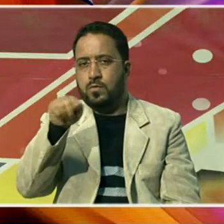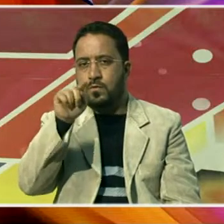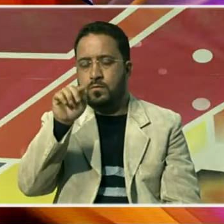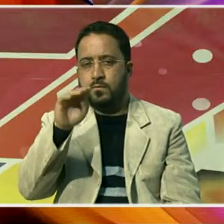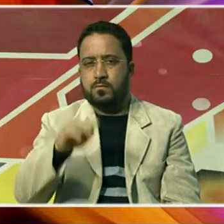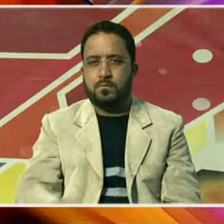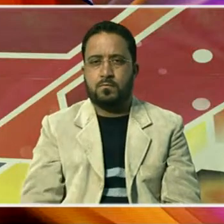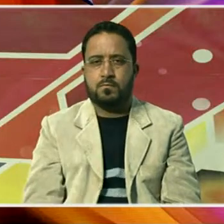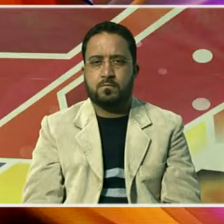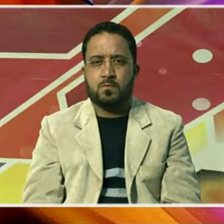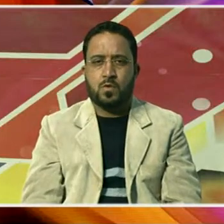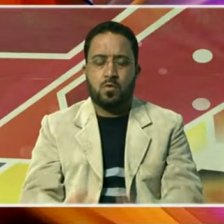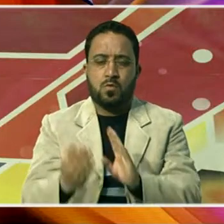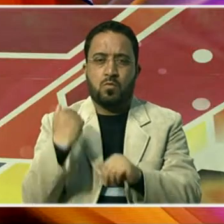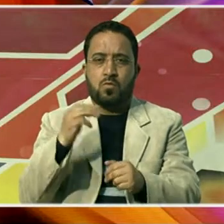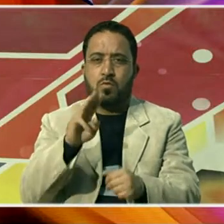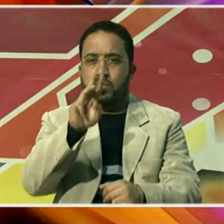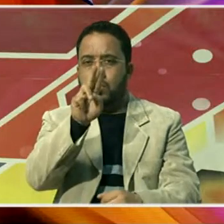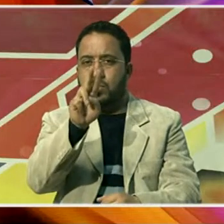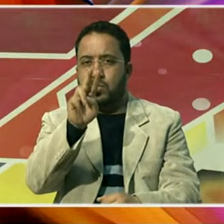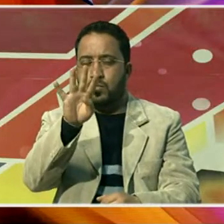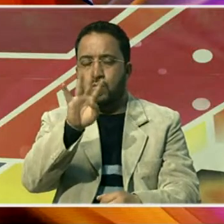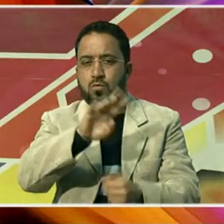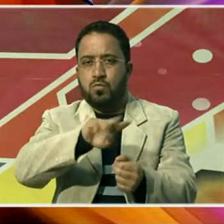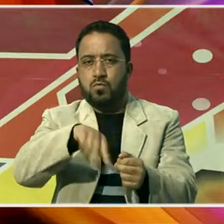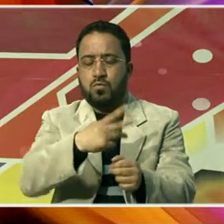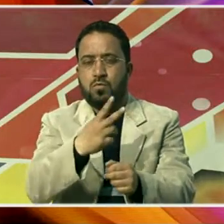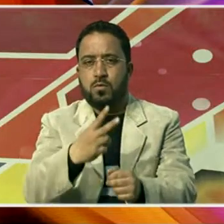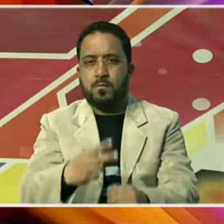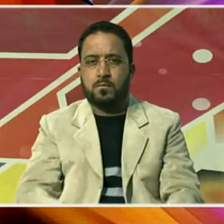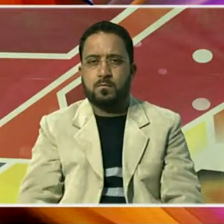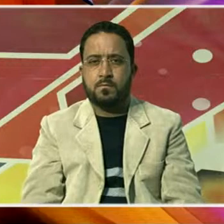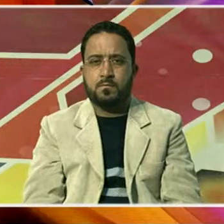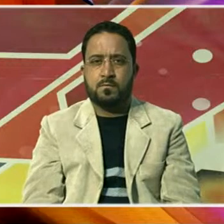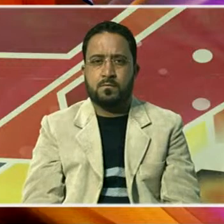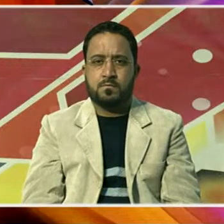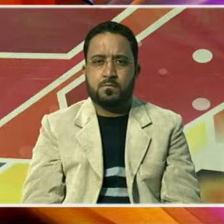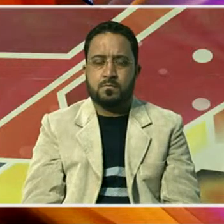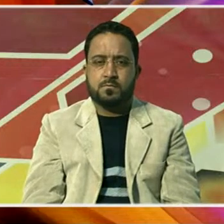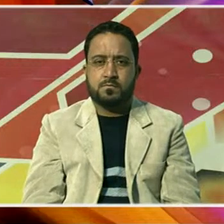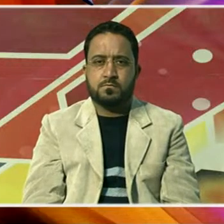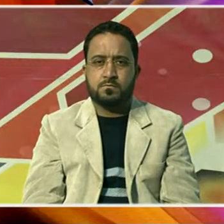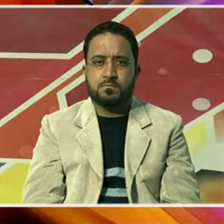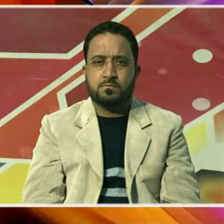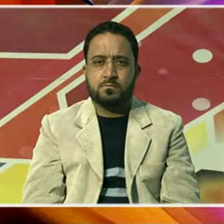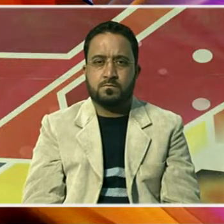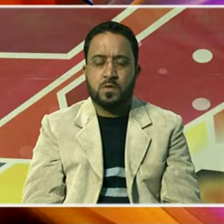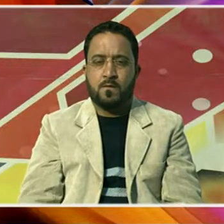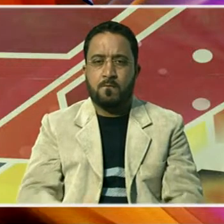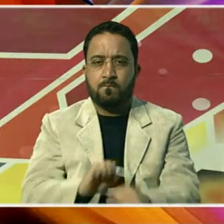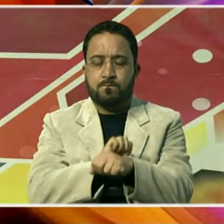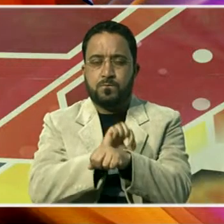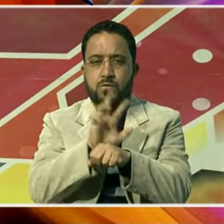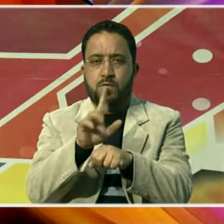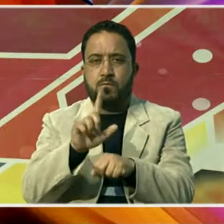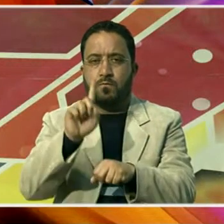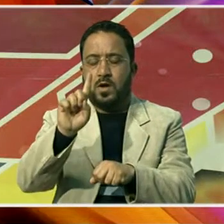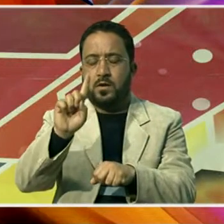جبکہ پچھلے چوبیس گھنٹوں کے دوران اس وائرس کے ایک